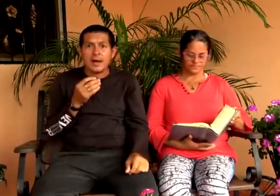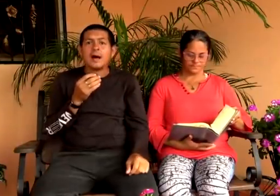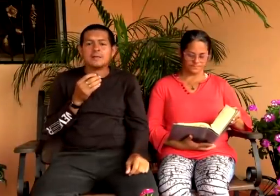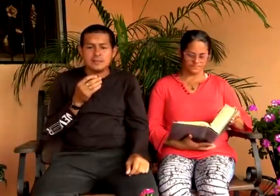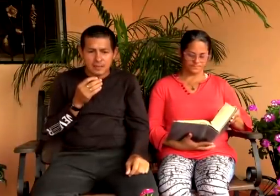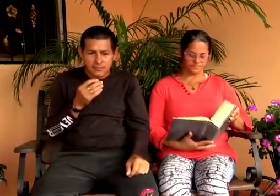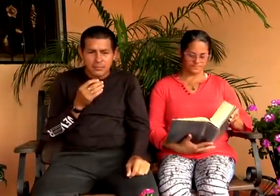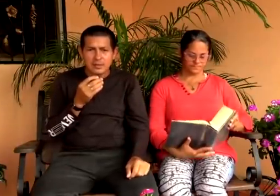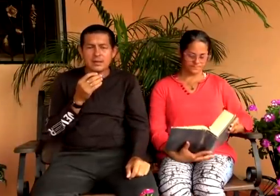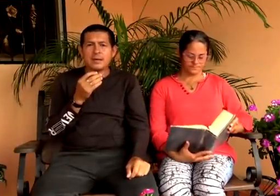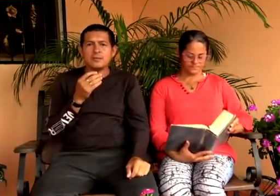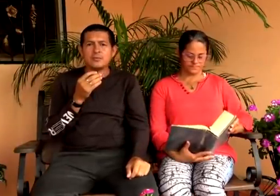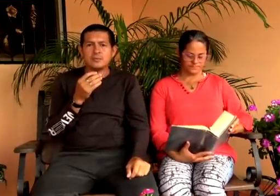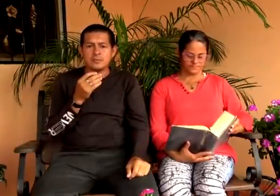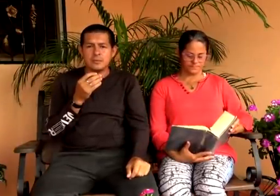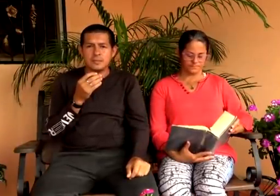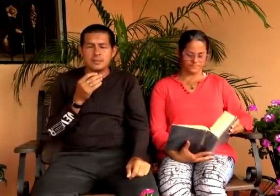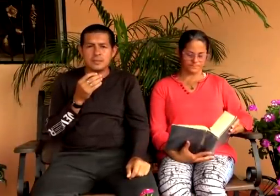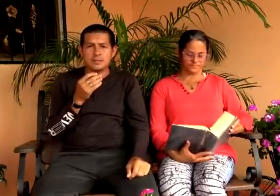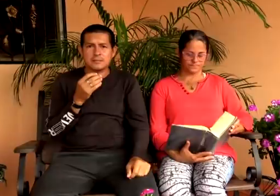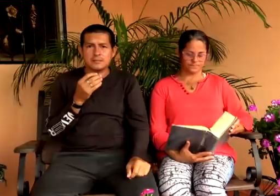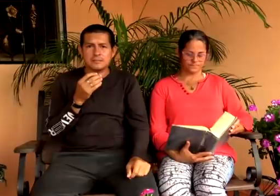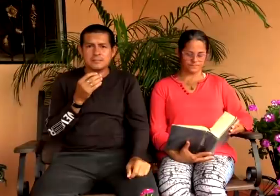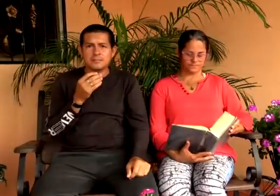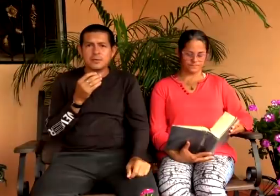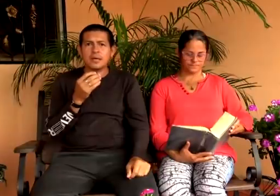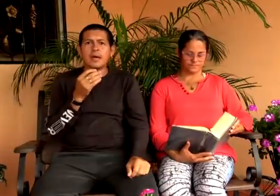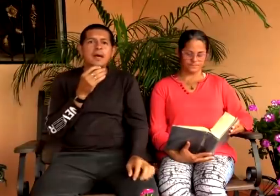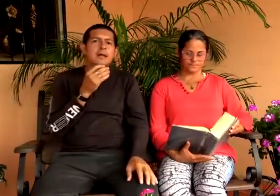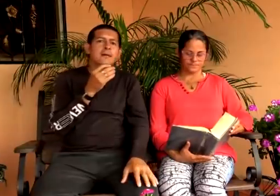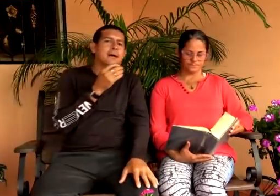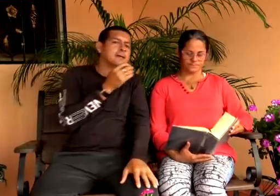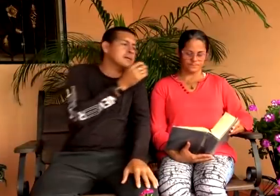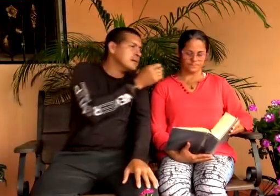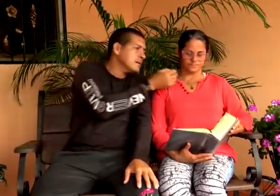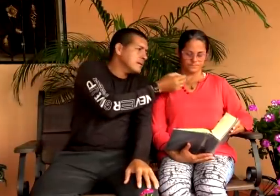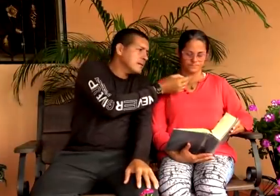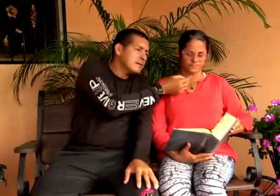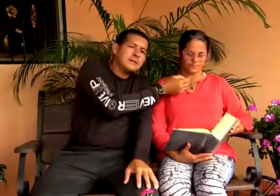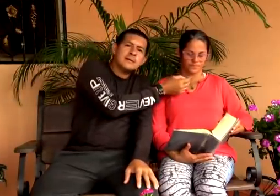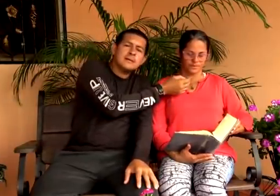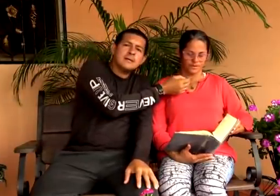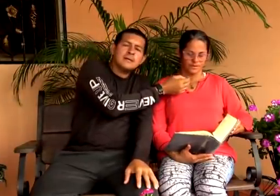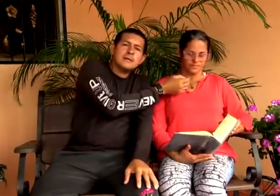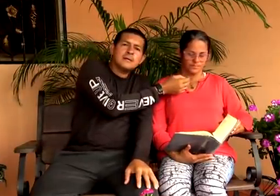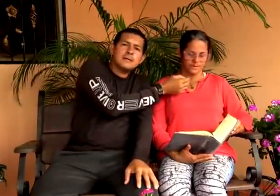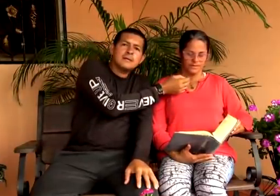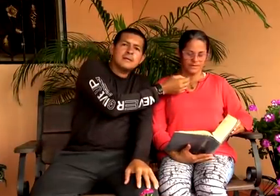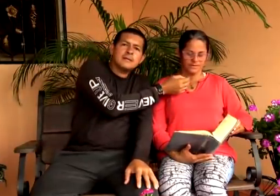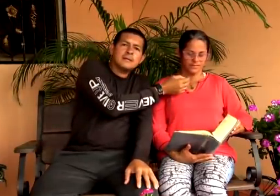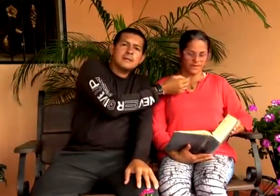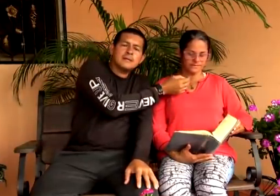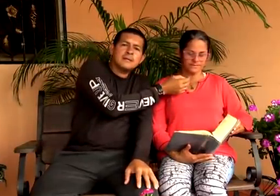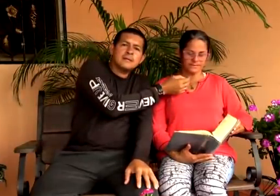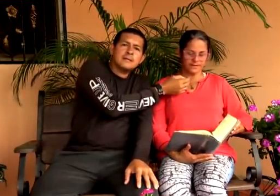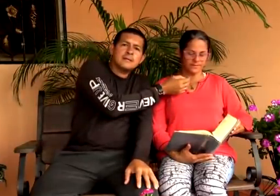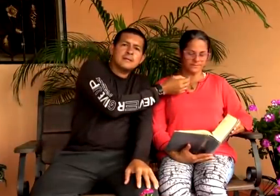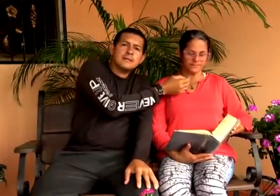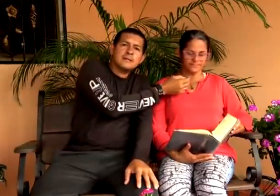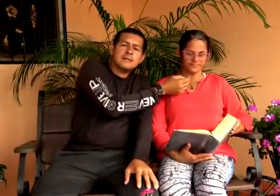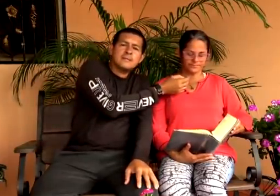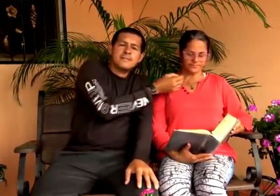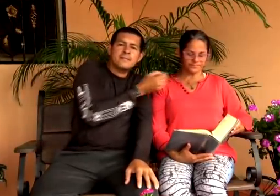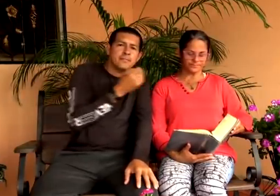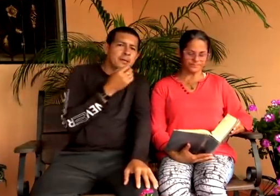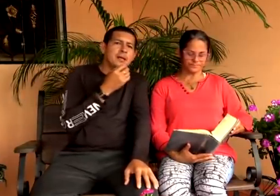sea. Así sea punta de engaños y de mentiras. ¿Por qué es la base? En la base de la